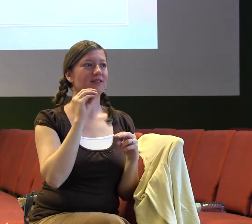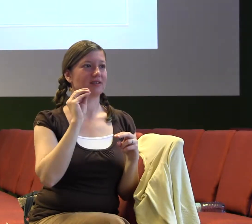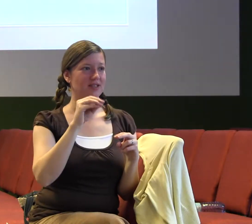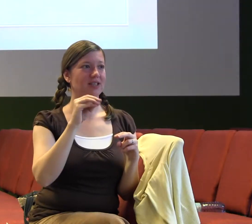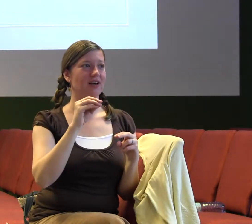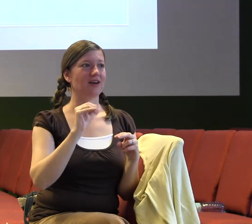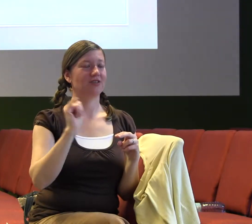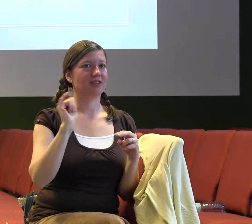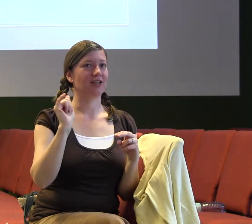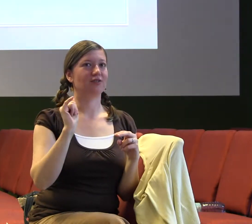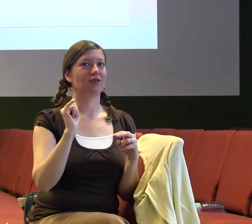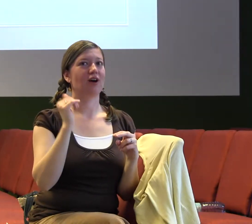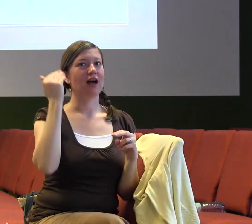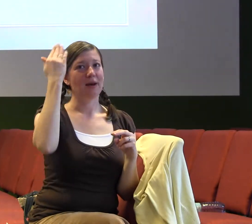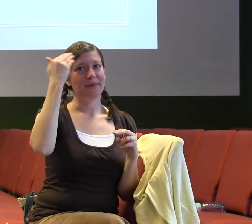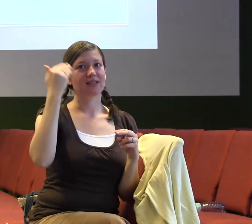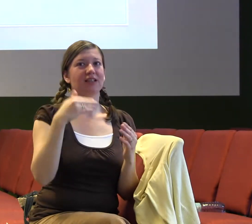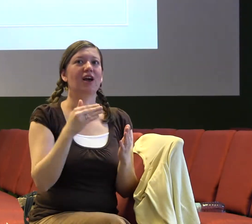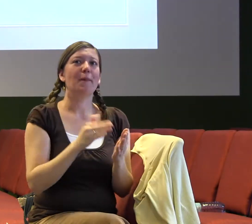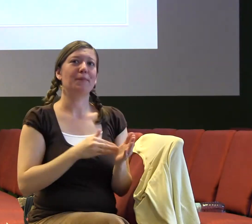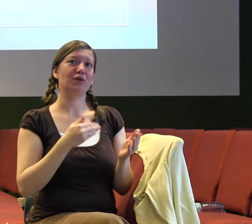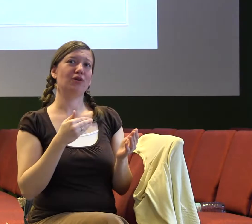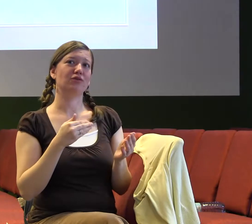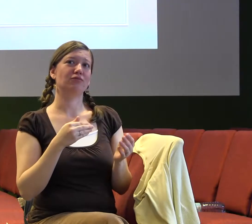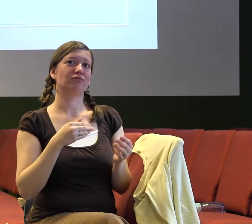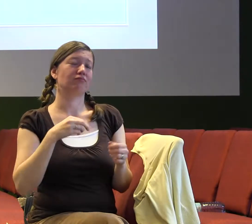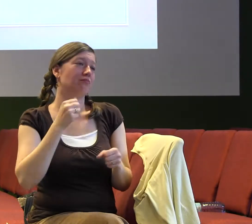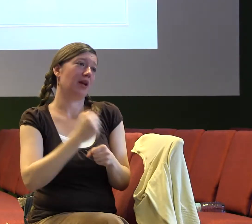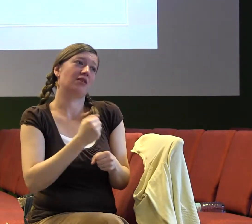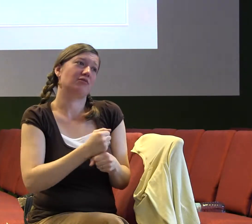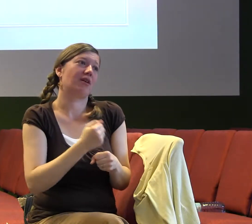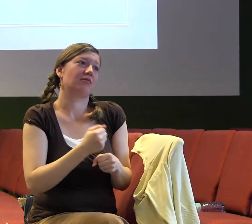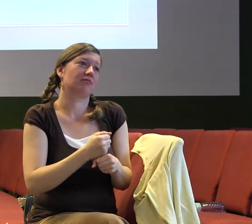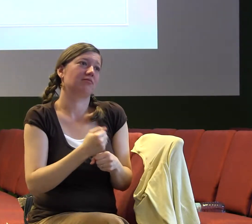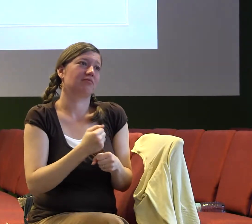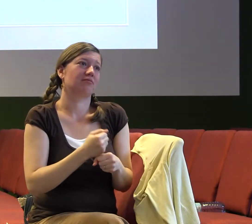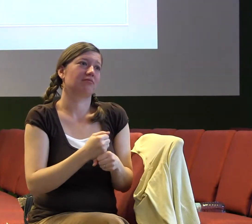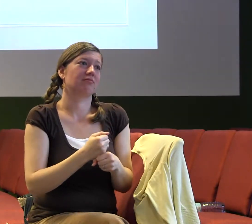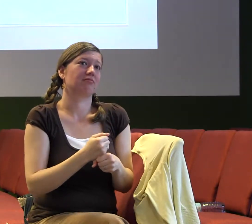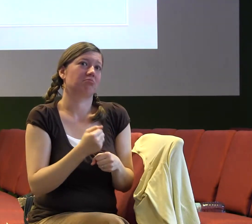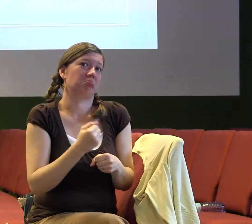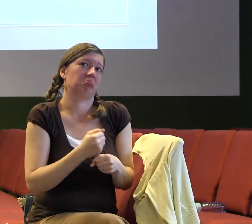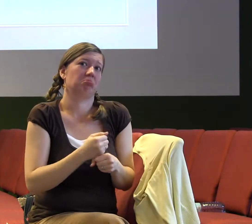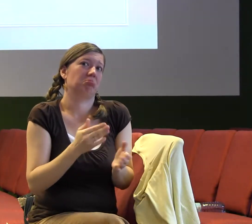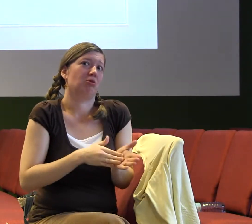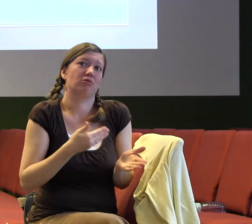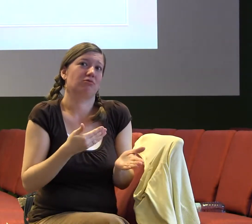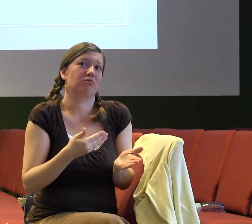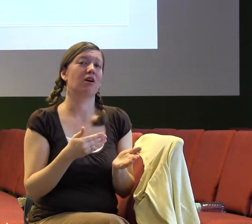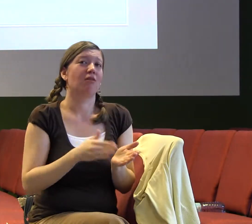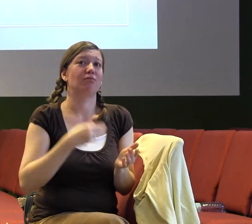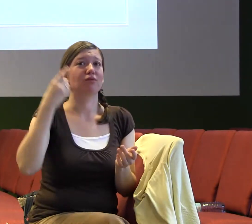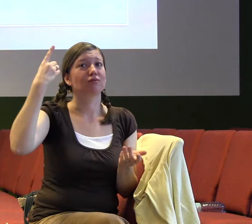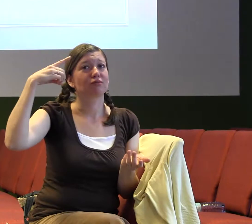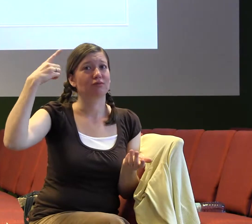stát, aby mě platil. A já bych chtěla na začátek proto otevřít tu otázku, proč si myslím, že je dobrý chodit do práce, proč si myslím, že je dobrý studovat.